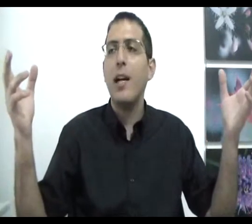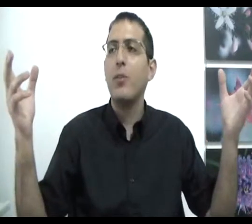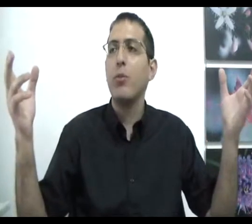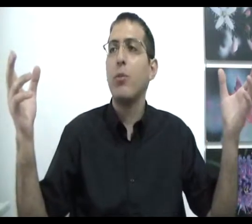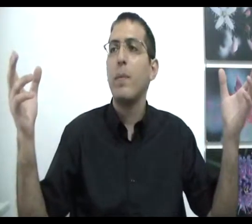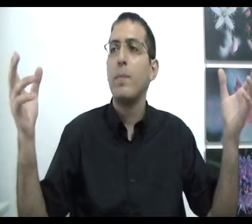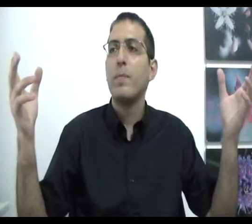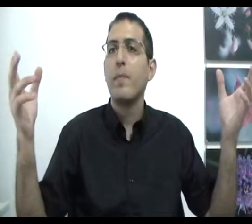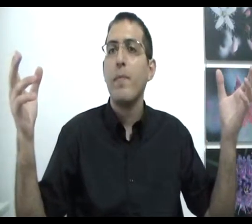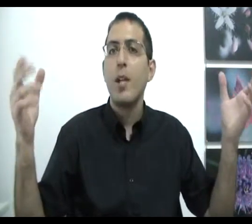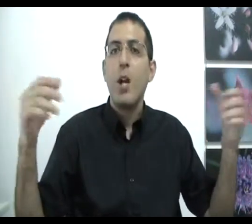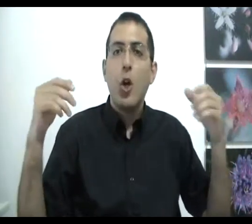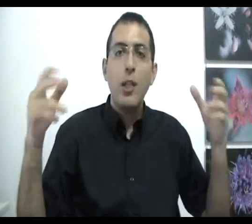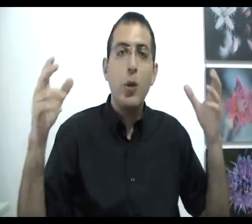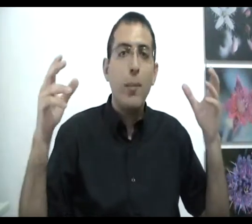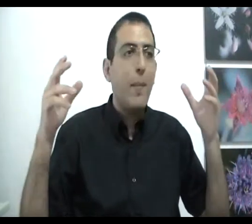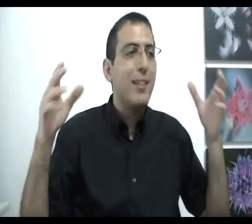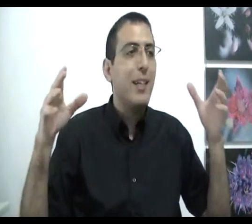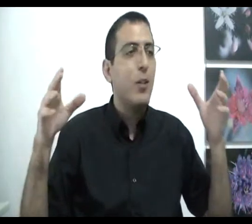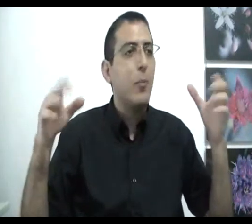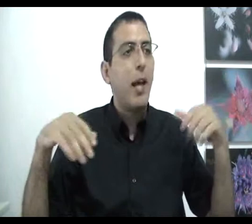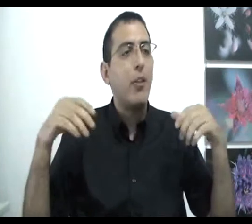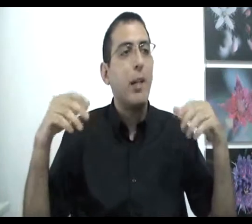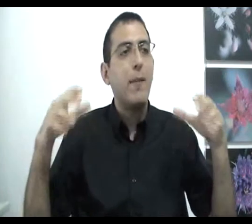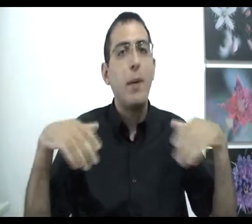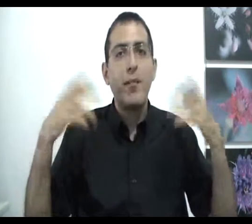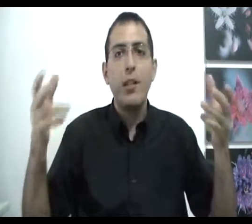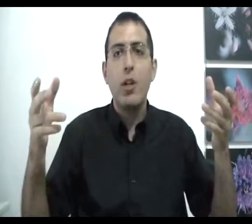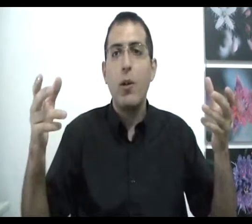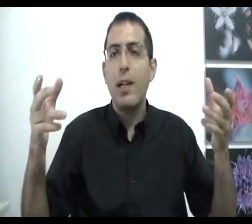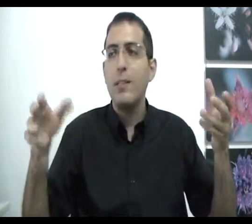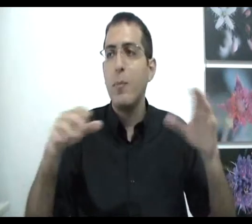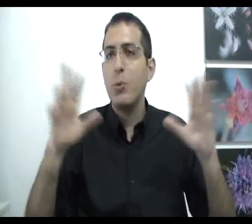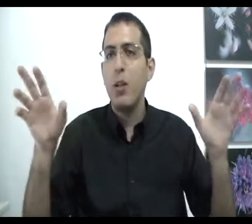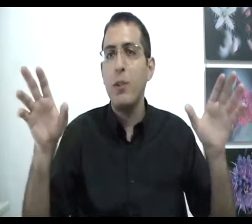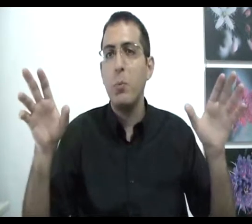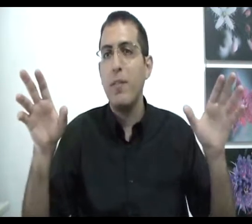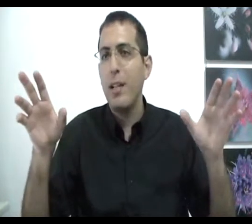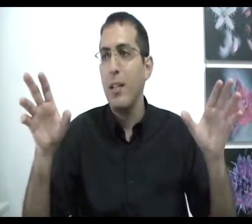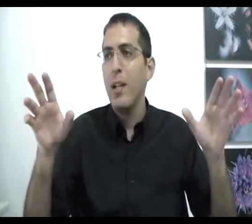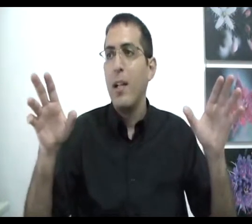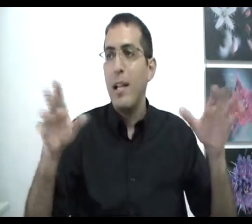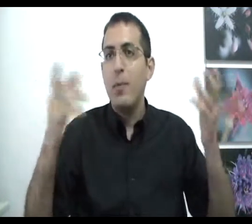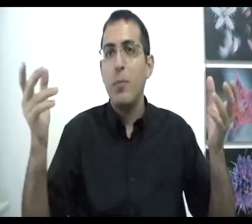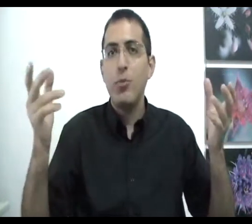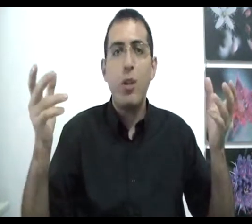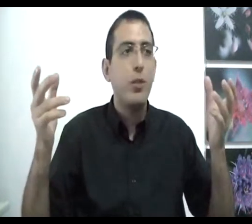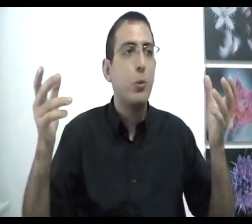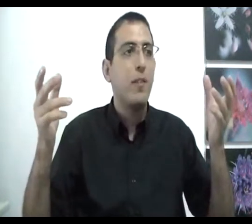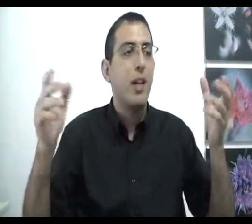האחדות קודם כל ברמת העיקרון מרגע שבאדם אומר הבנתי שהכל אחד זה אומר שהוא לא הבין שום דבר למה זה אומר שהוא לא הבין שום דבר?